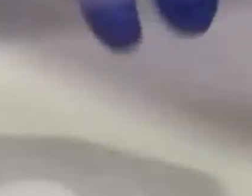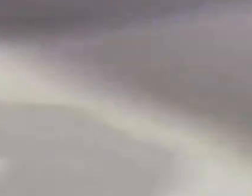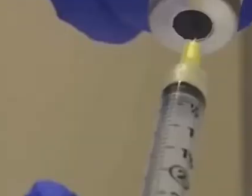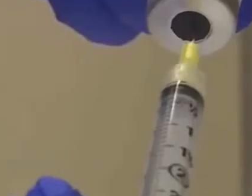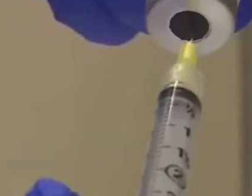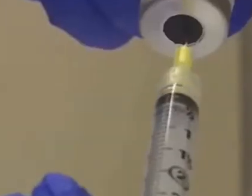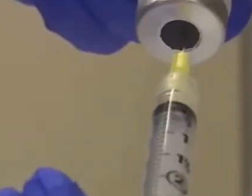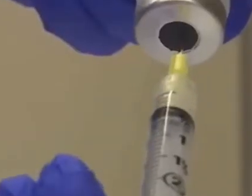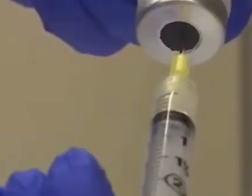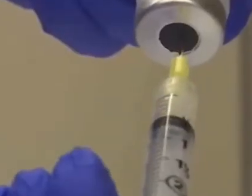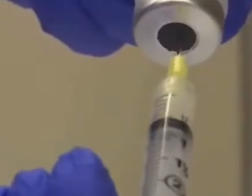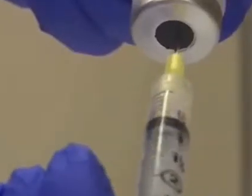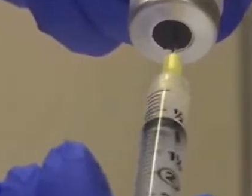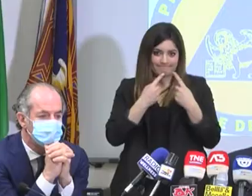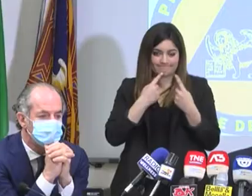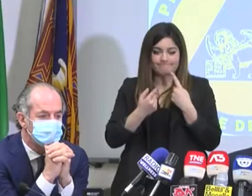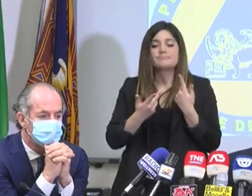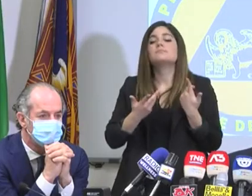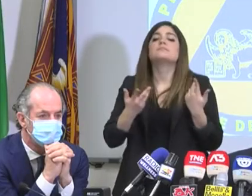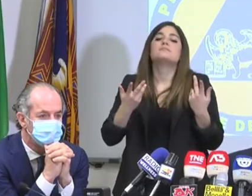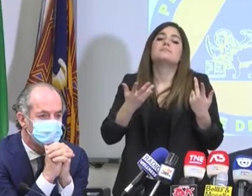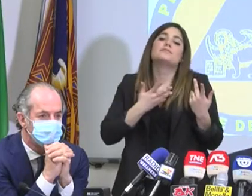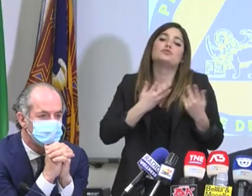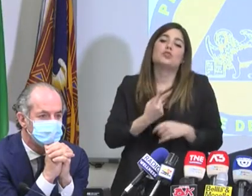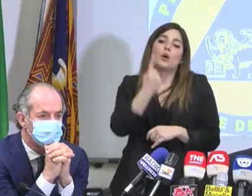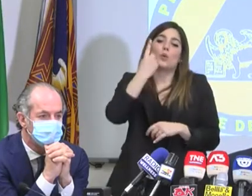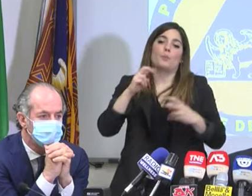carenza di vaccini. I vaccini che abbiamo sono troppo pochi.